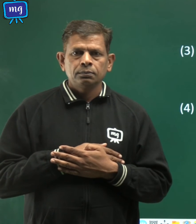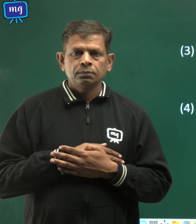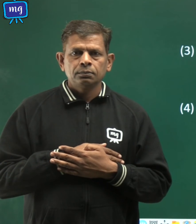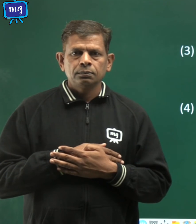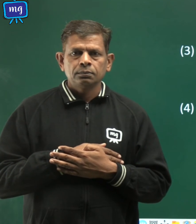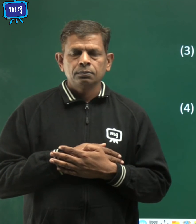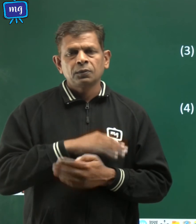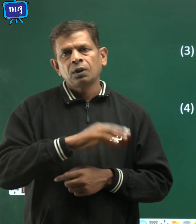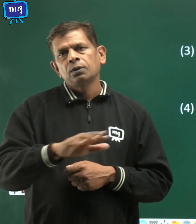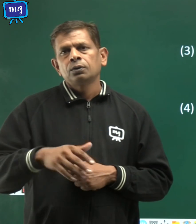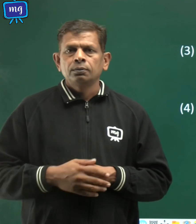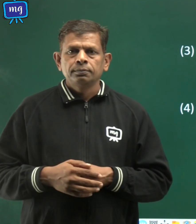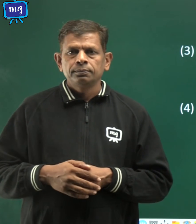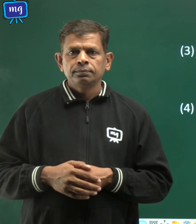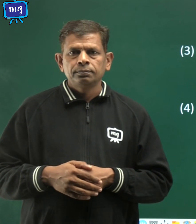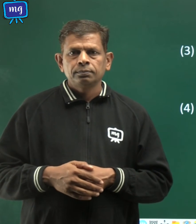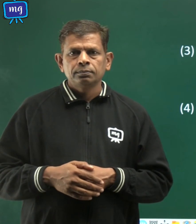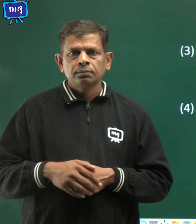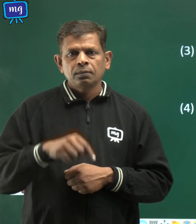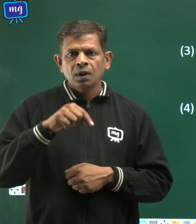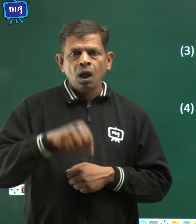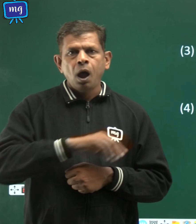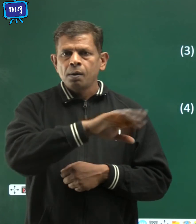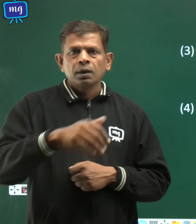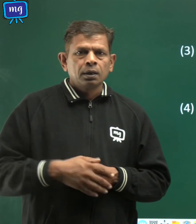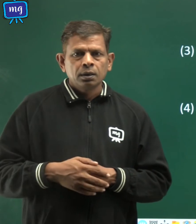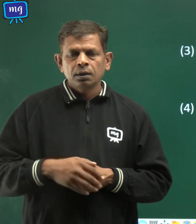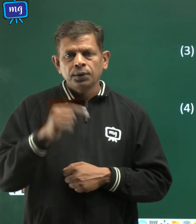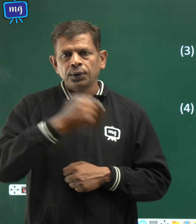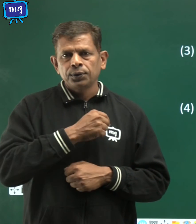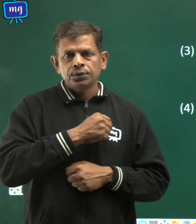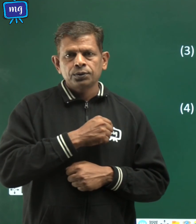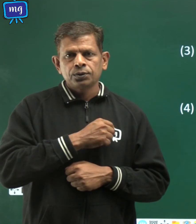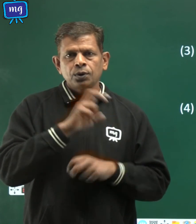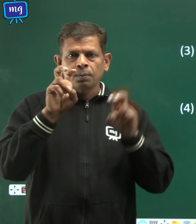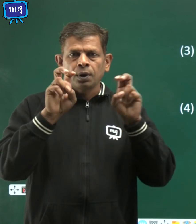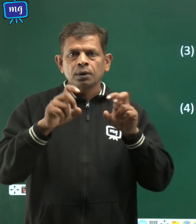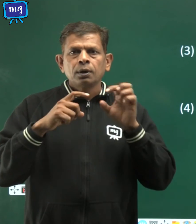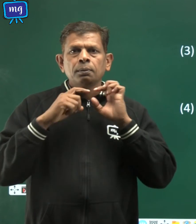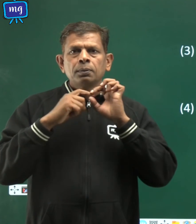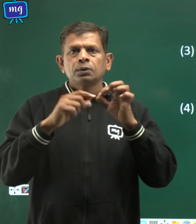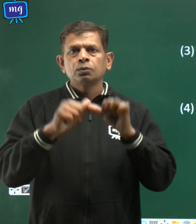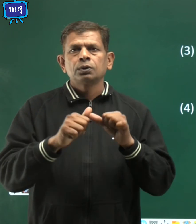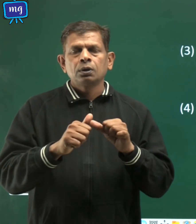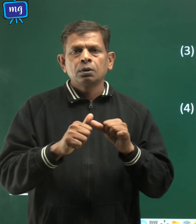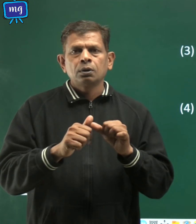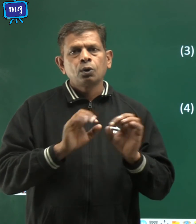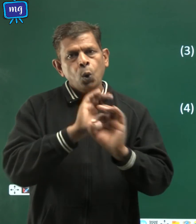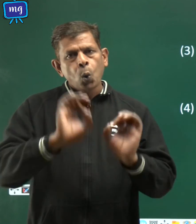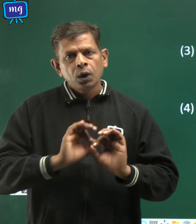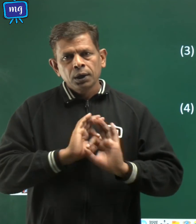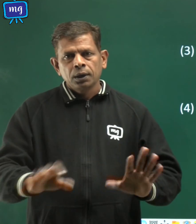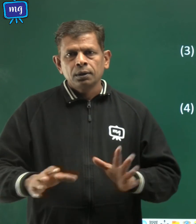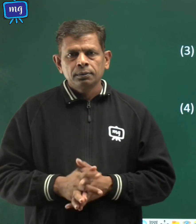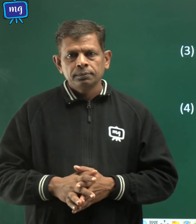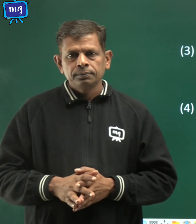तो बच्चो अब हमने इस सद्ध्याई के प्रश्ण उत्तर पूरे कर